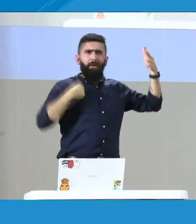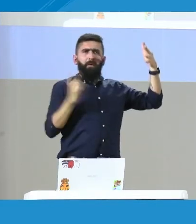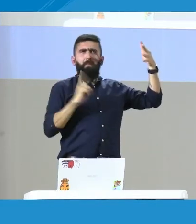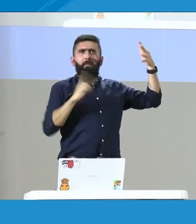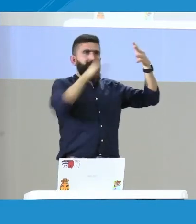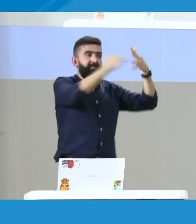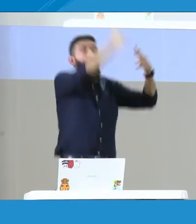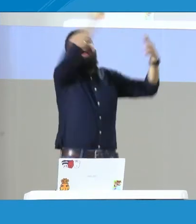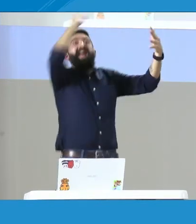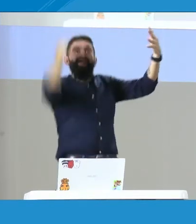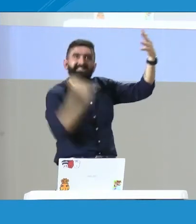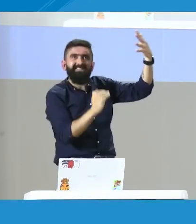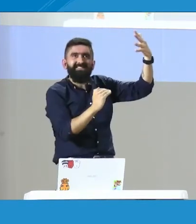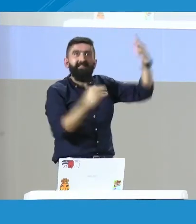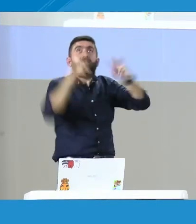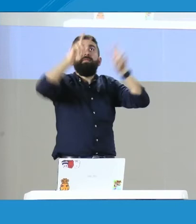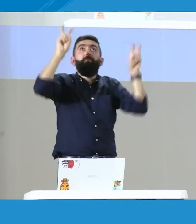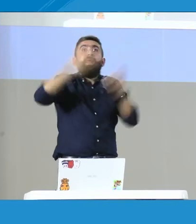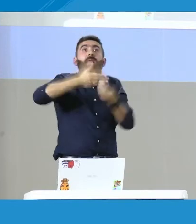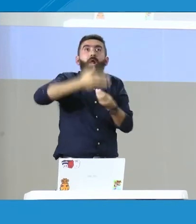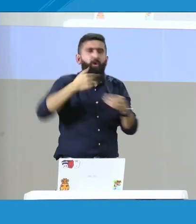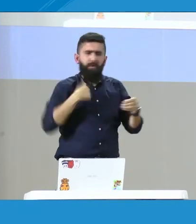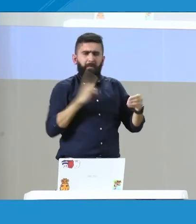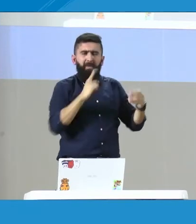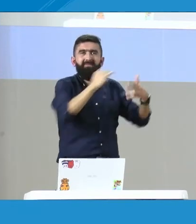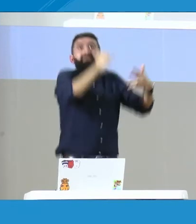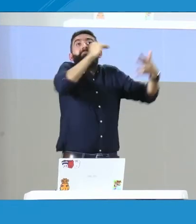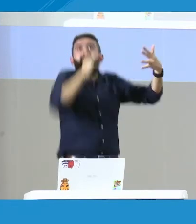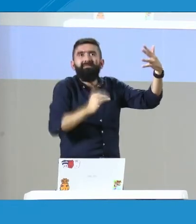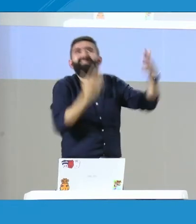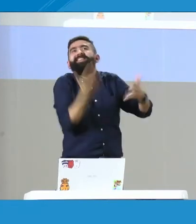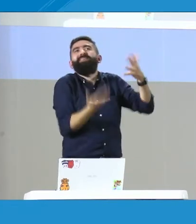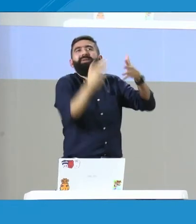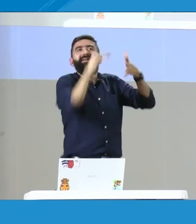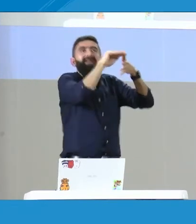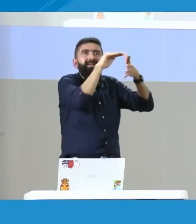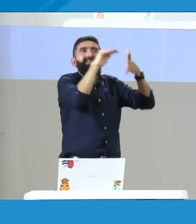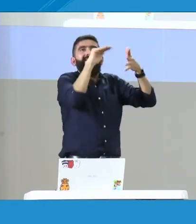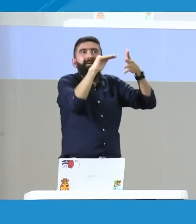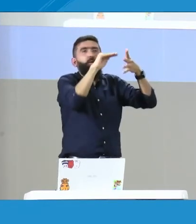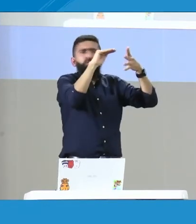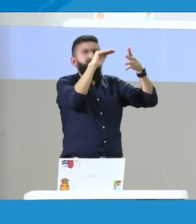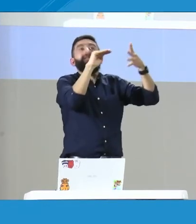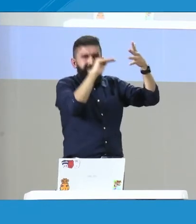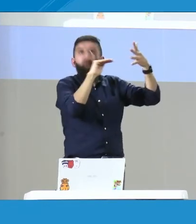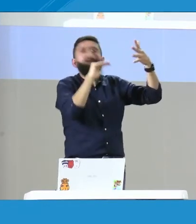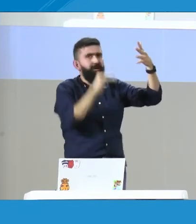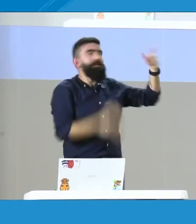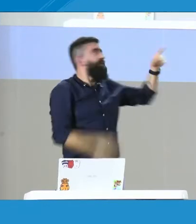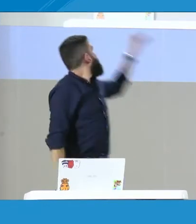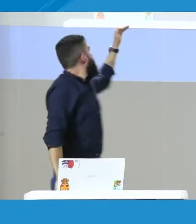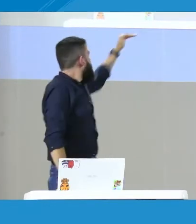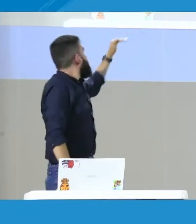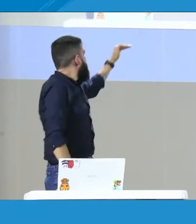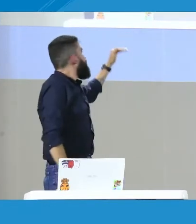siempre hago mis escritos solo, yo no necesito ningún apoyo, yo tecnológico, sino que simplemente lo hago yo, entonces, dependiendo de lo que usted va